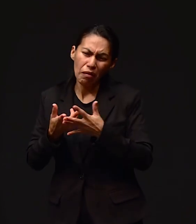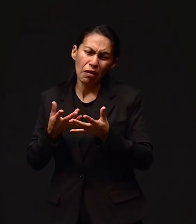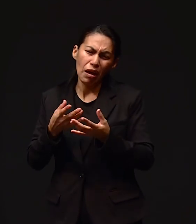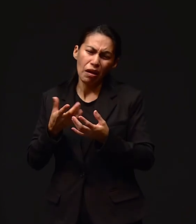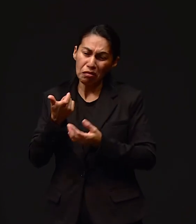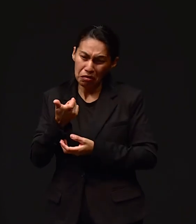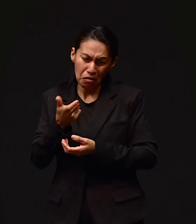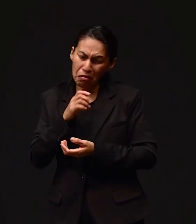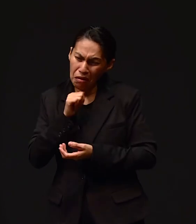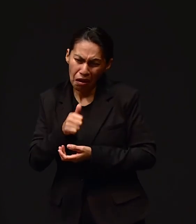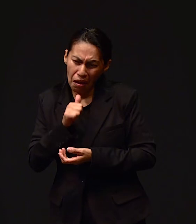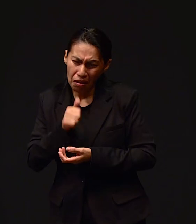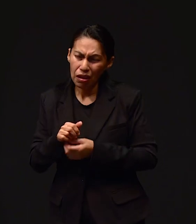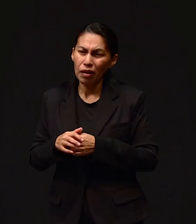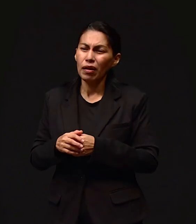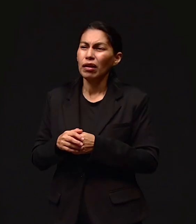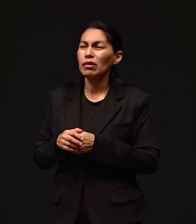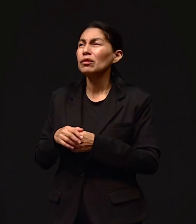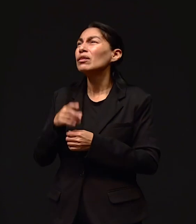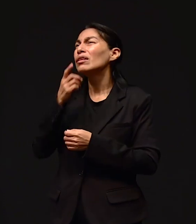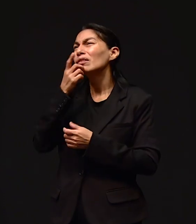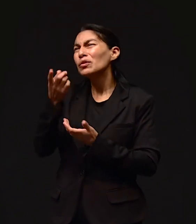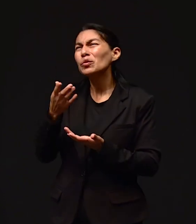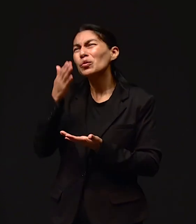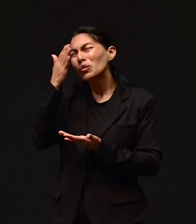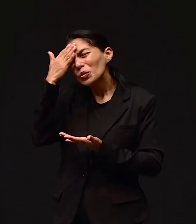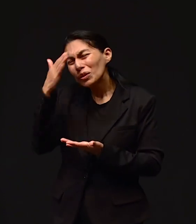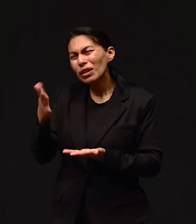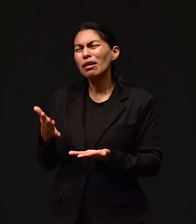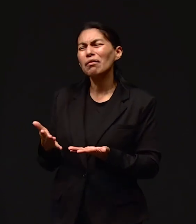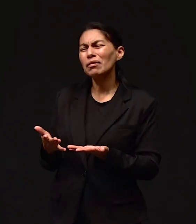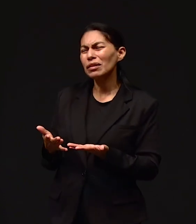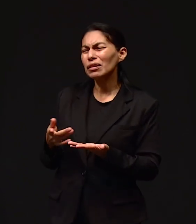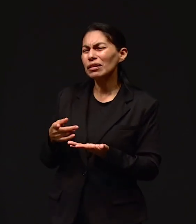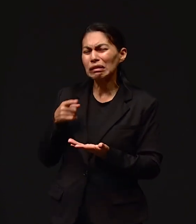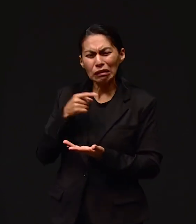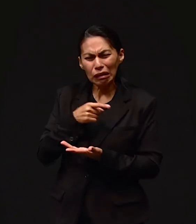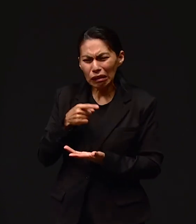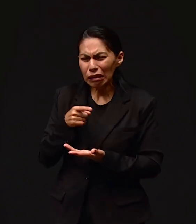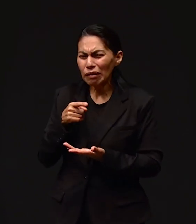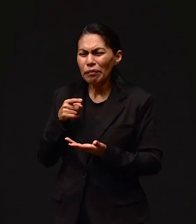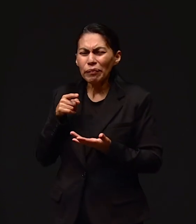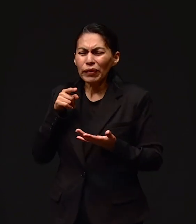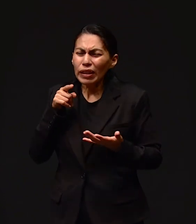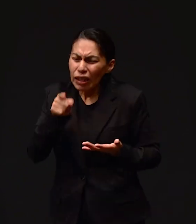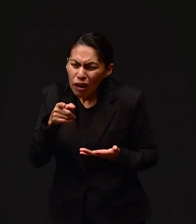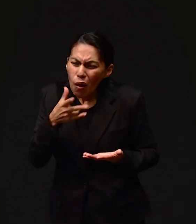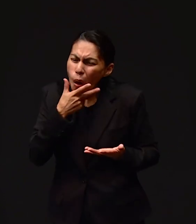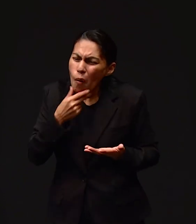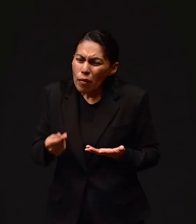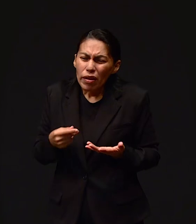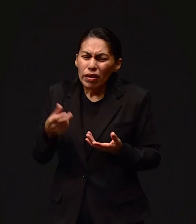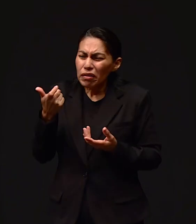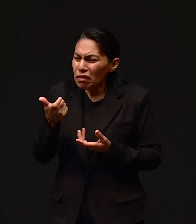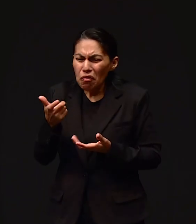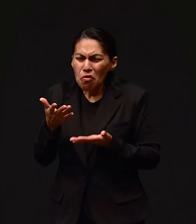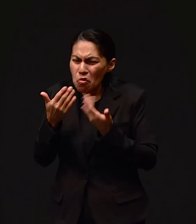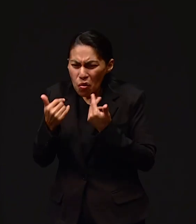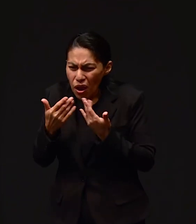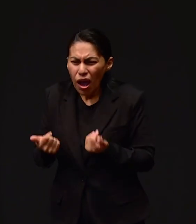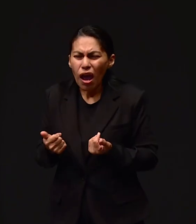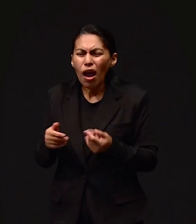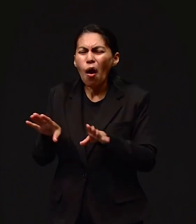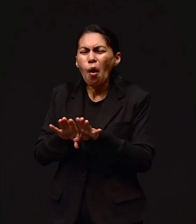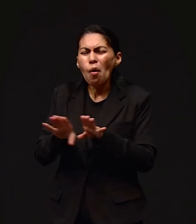su negocio. entonces le dije, él no tiene, tú lo sabes. ¿Cómo va a ser posible que él tenga que pagar un carro cuando no tiene